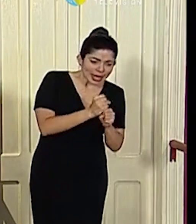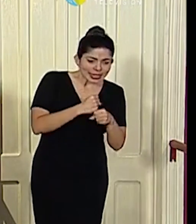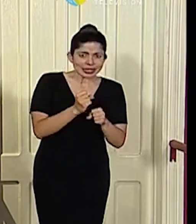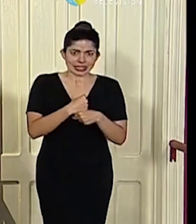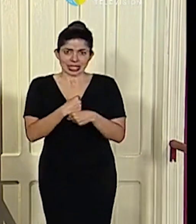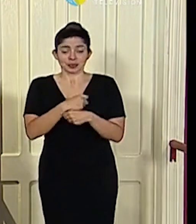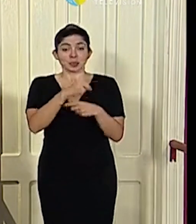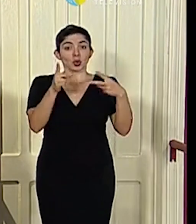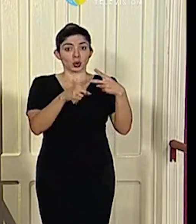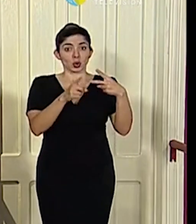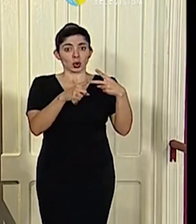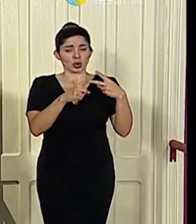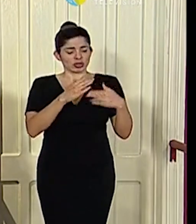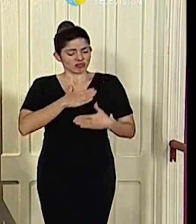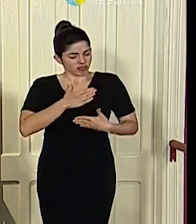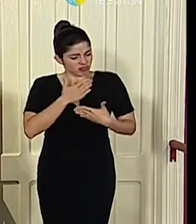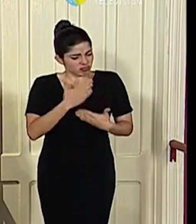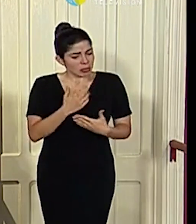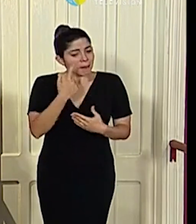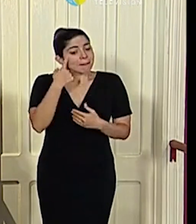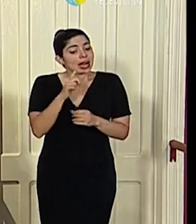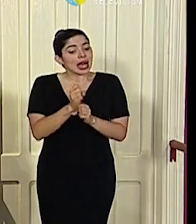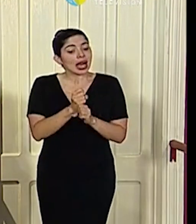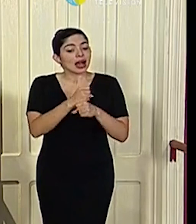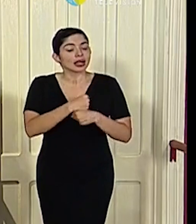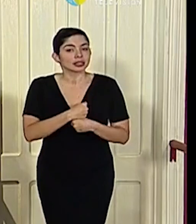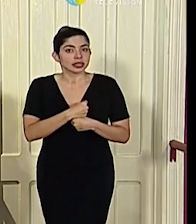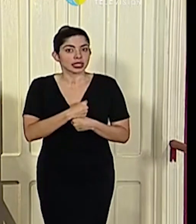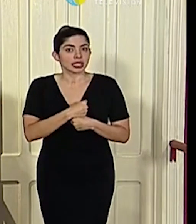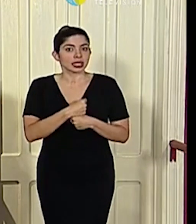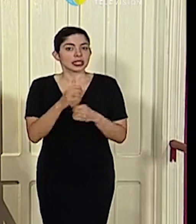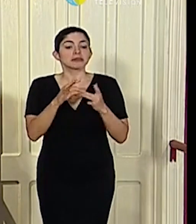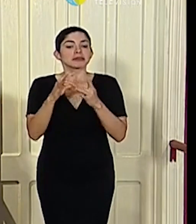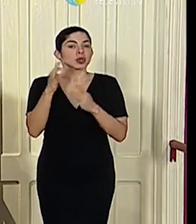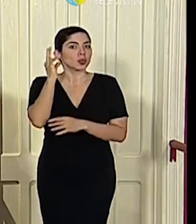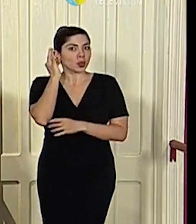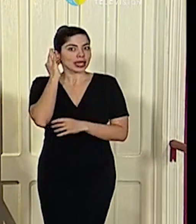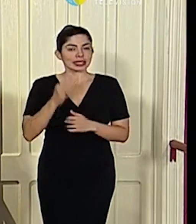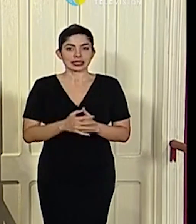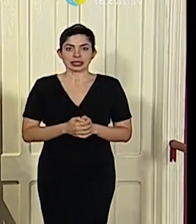Dos, una vocación absoluta por hacer, principalmente de las mujeres.